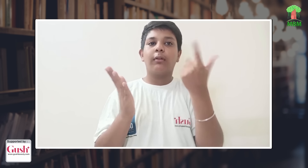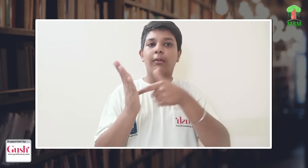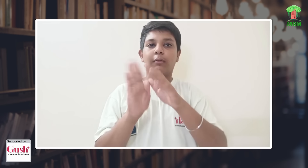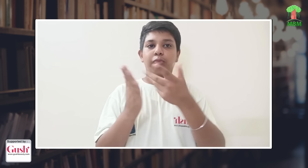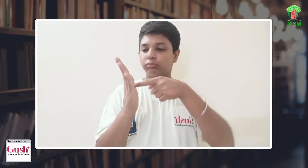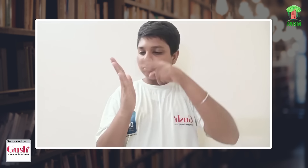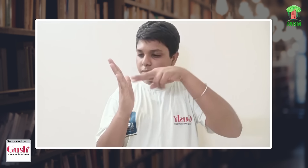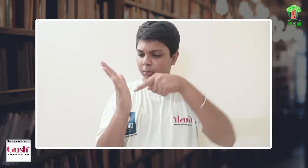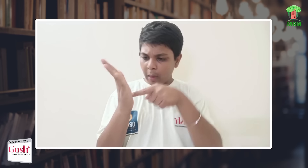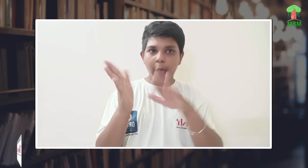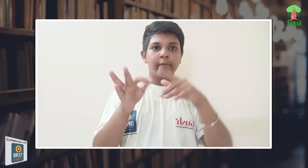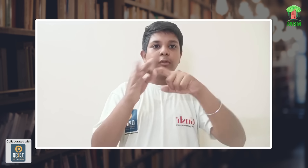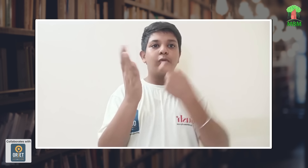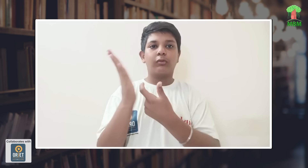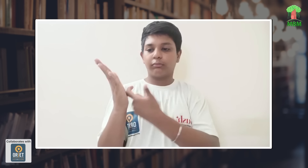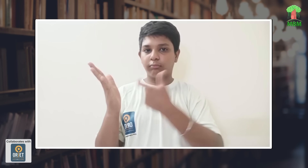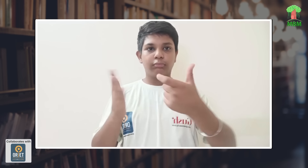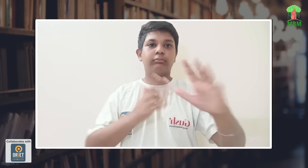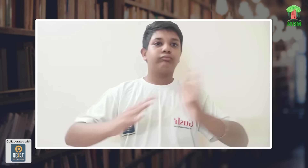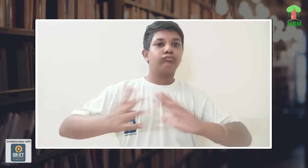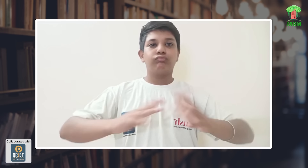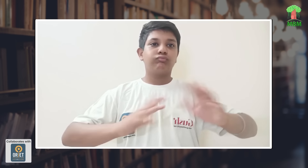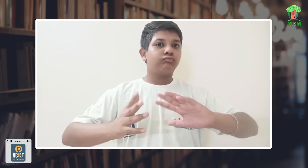साधन है इस किताब में QR कोड है उस QR कोड के माध्यम से